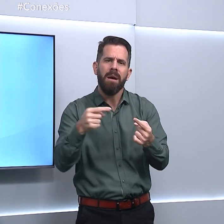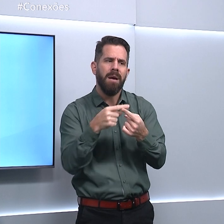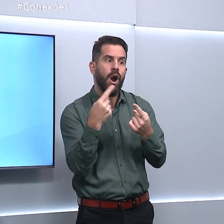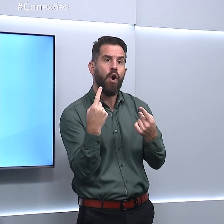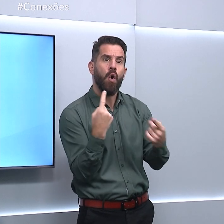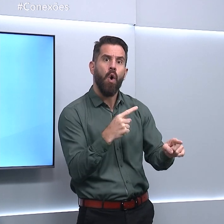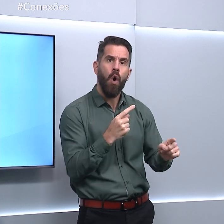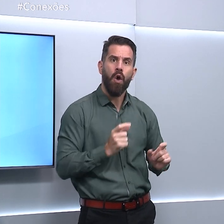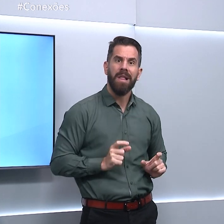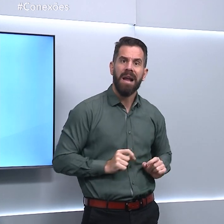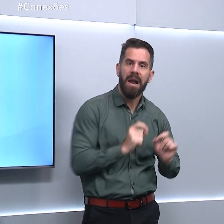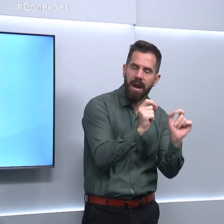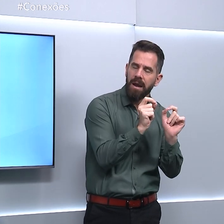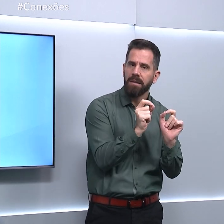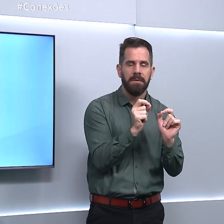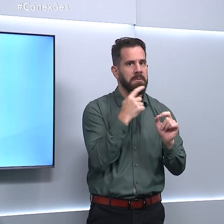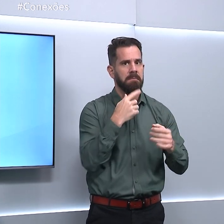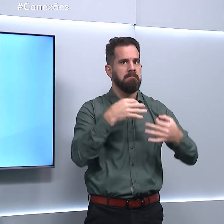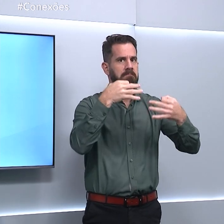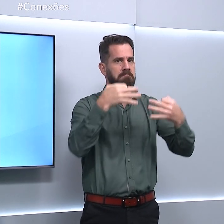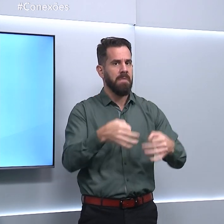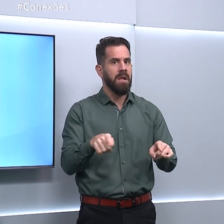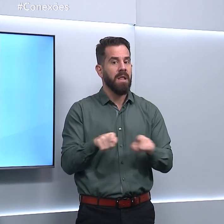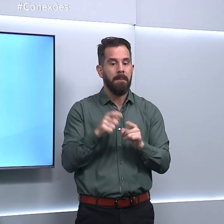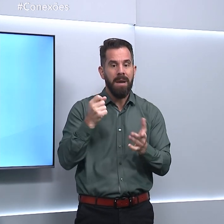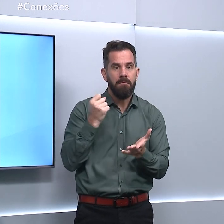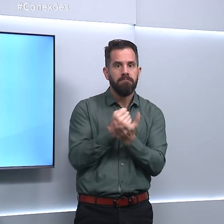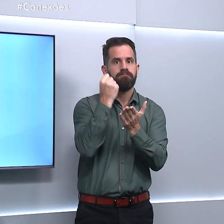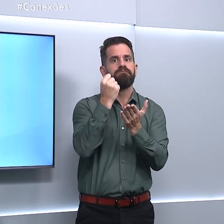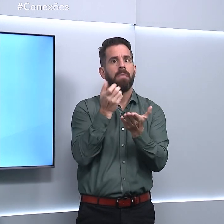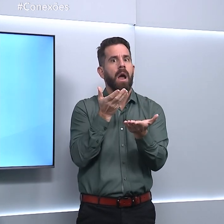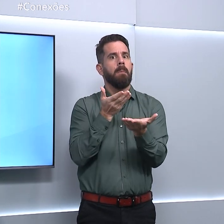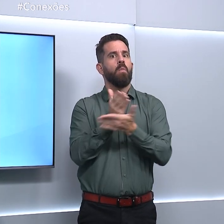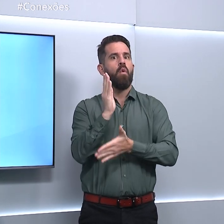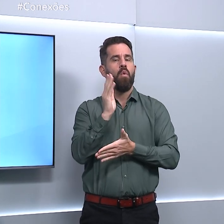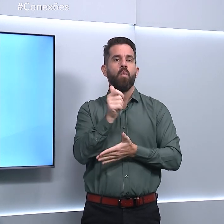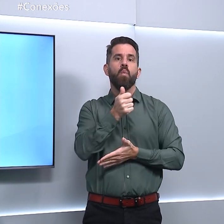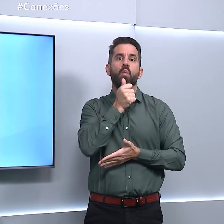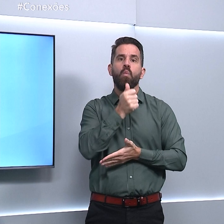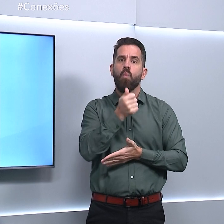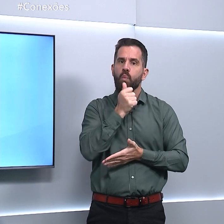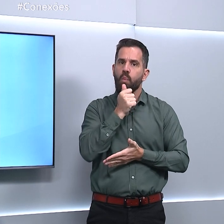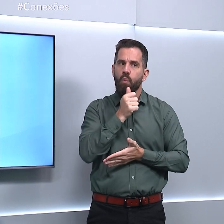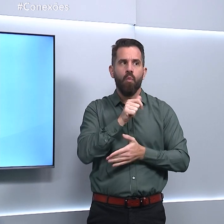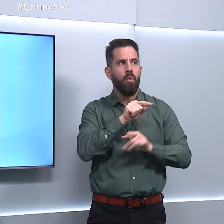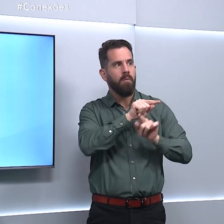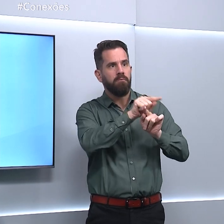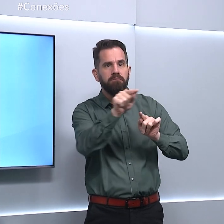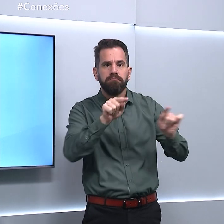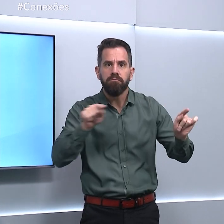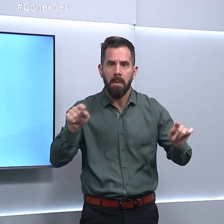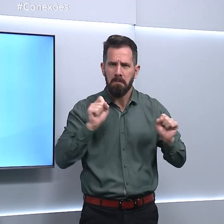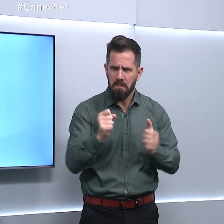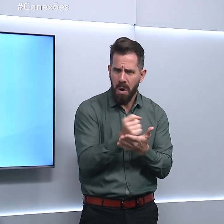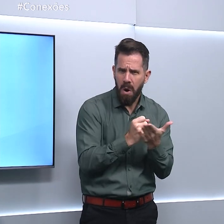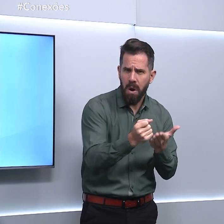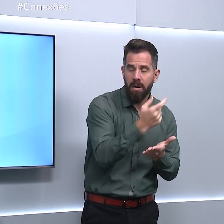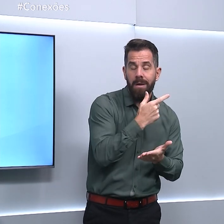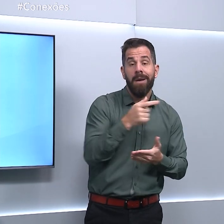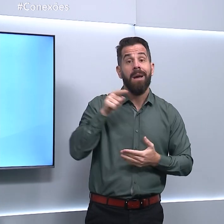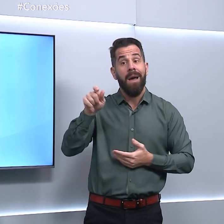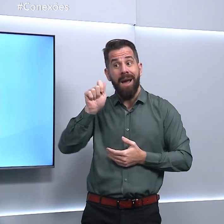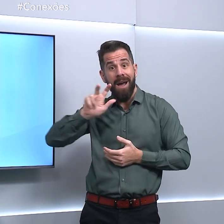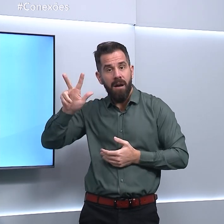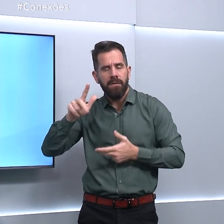não possui registro ou autorização para ser usada como medicação. A Anvisa explica que faltam pesquisas